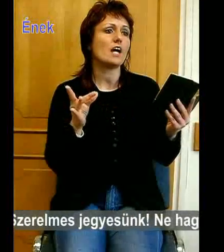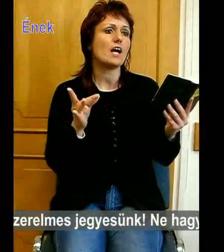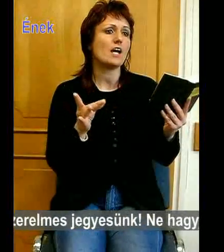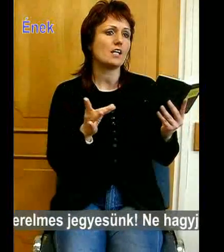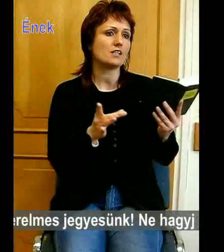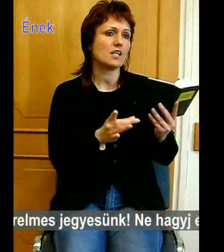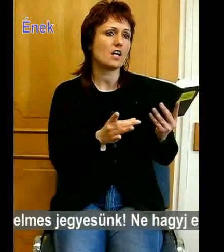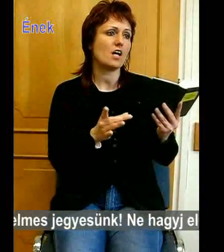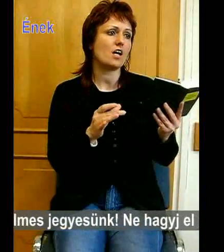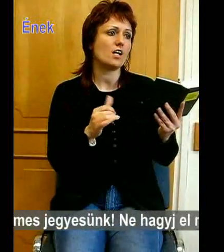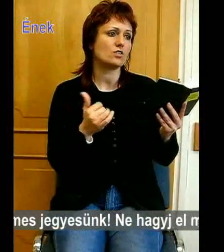élet.